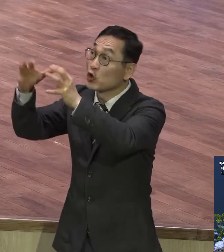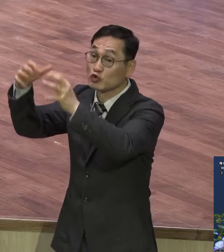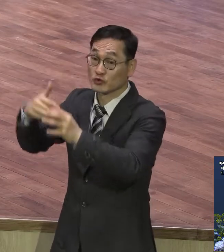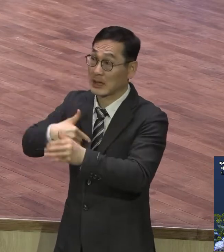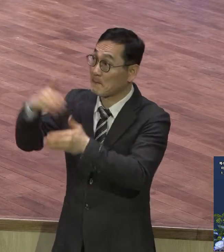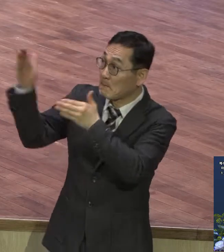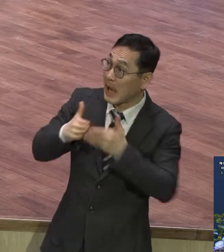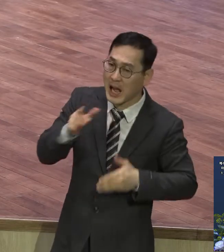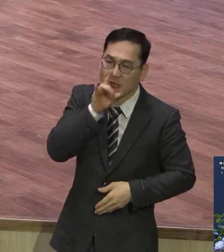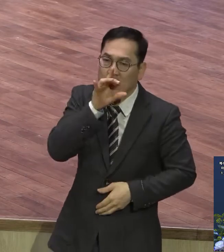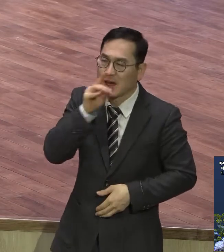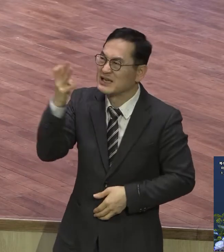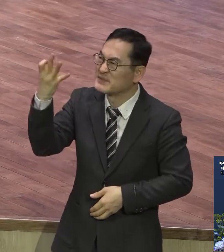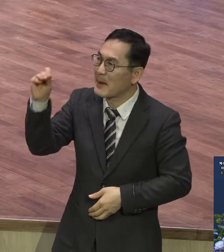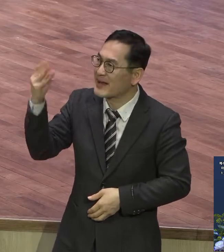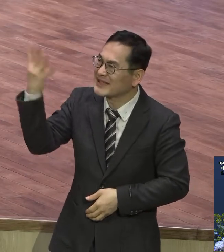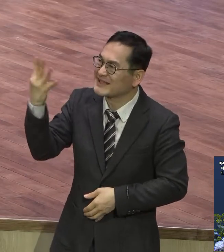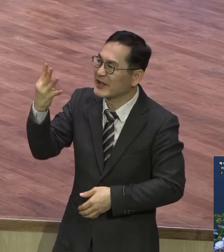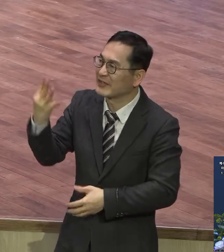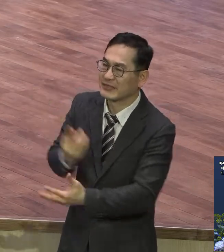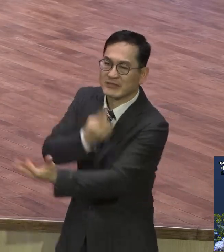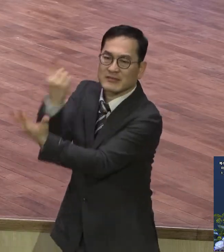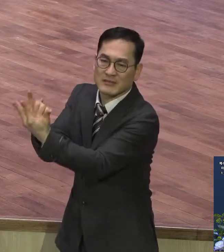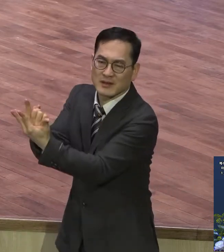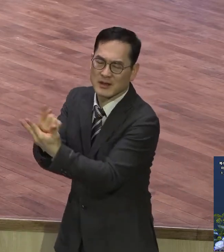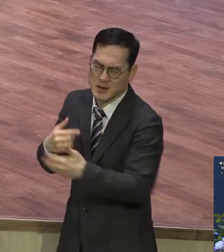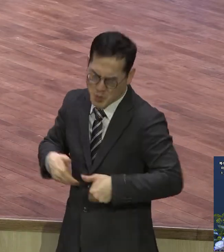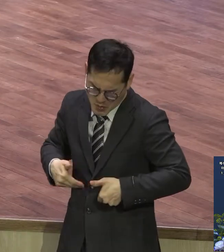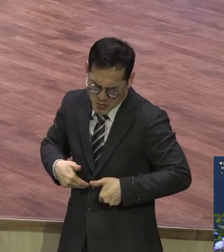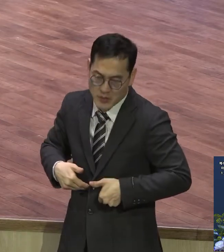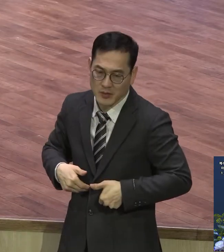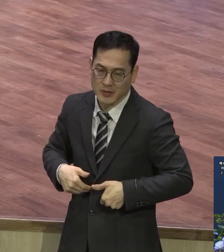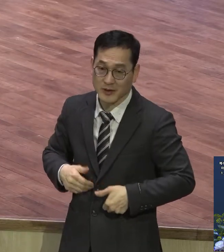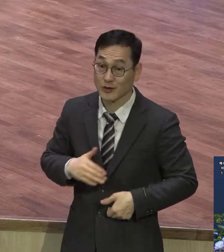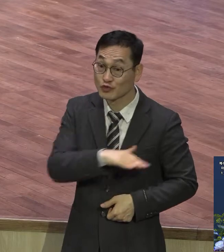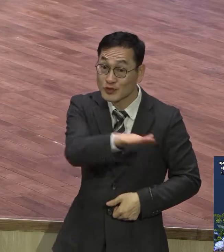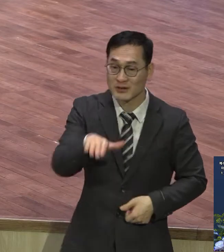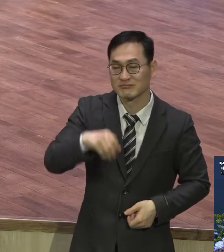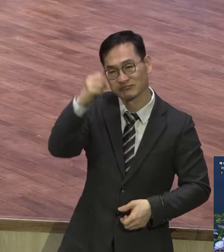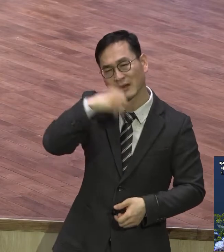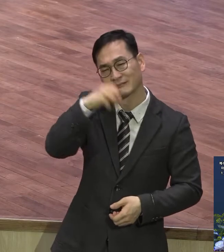그냥 우리 것처럼 억지로 해도 돼도 되고 안 돼도 안 되고 그런 자세가 아니래요